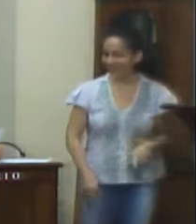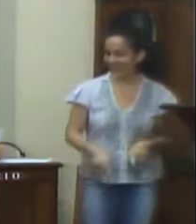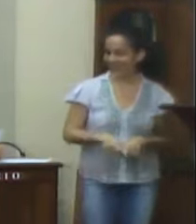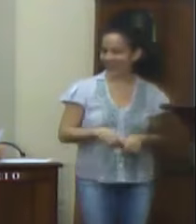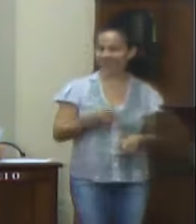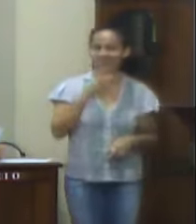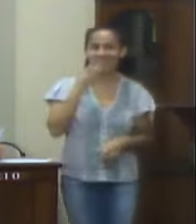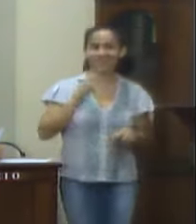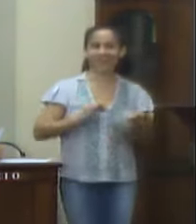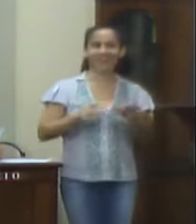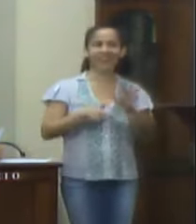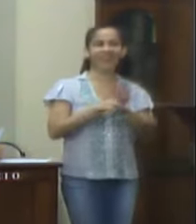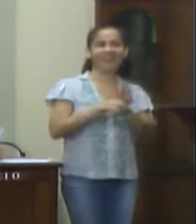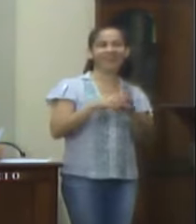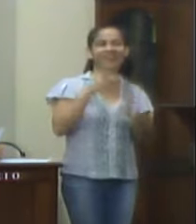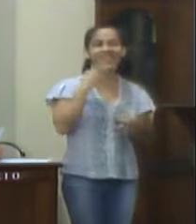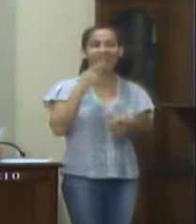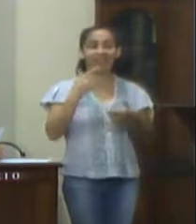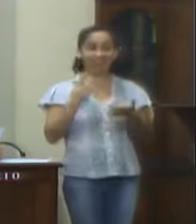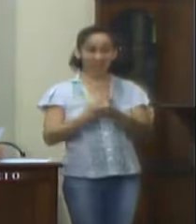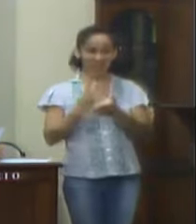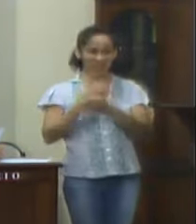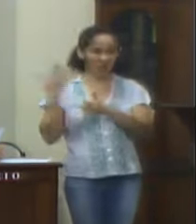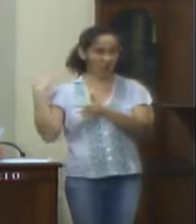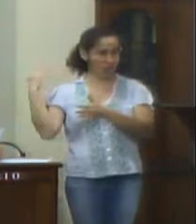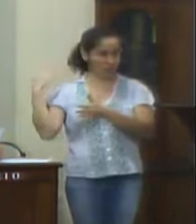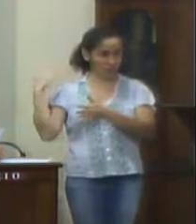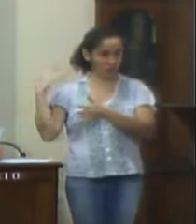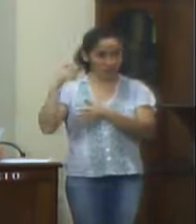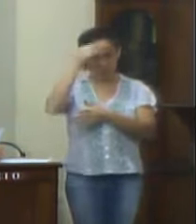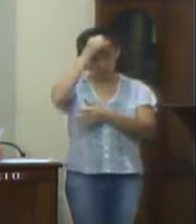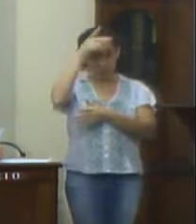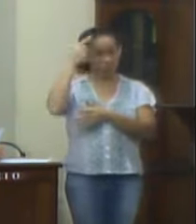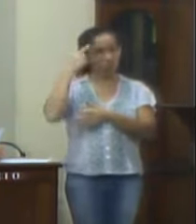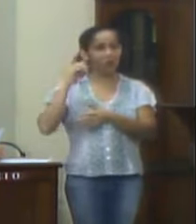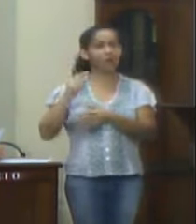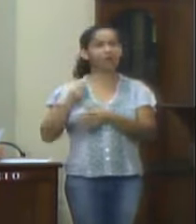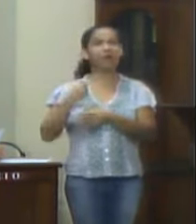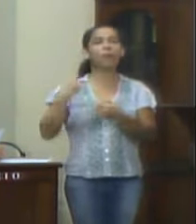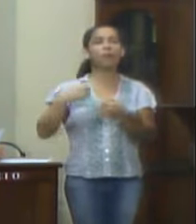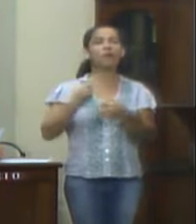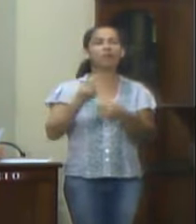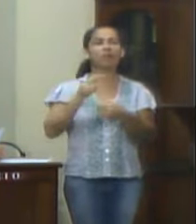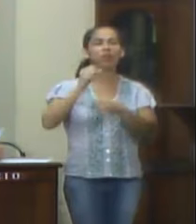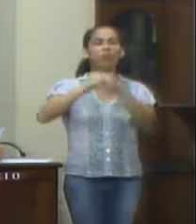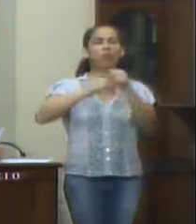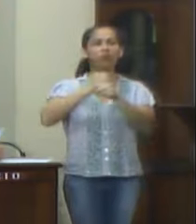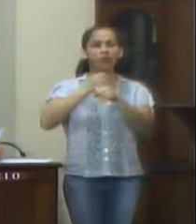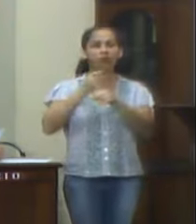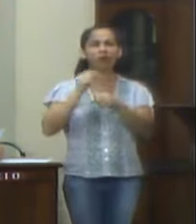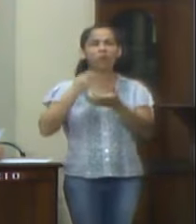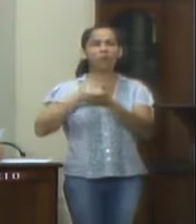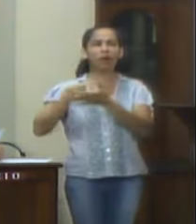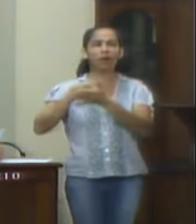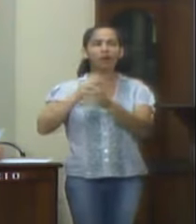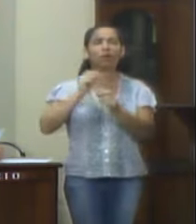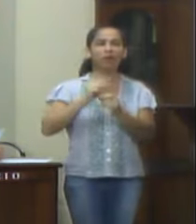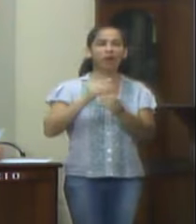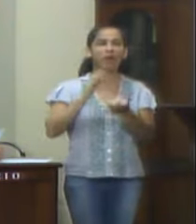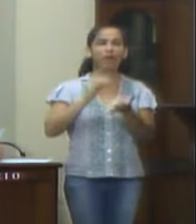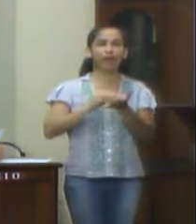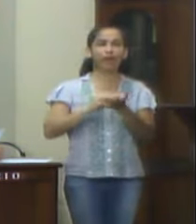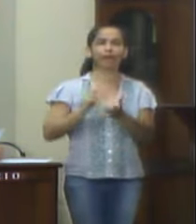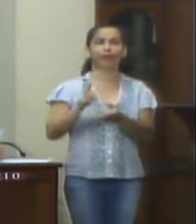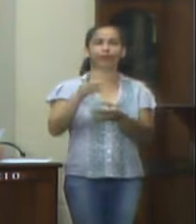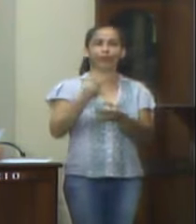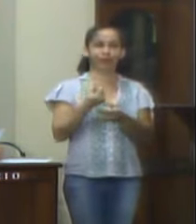Trata-se de projeto de lei que visa sanar falha a não previsão de receitas constantes da arrecadação anual do Instituto e atender o disposto